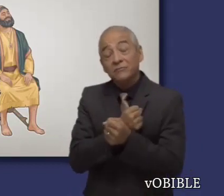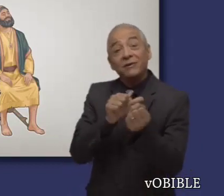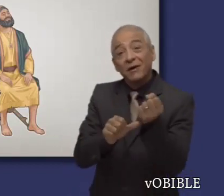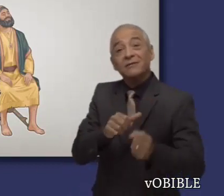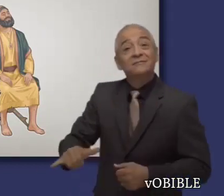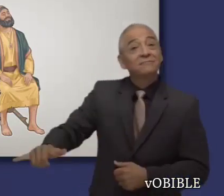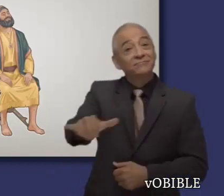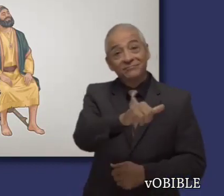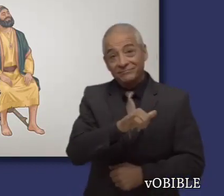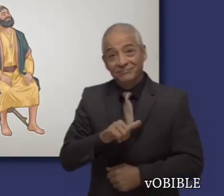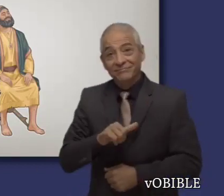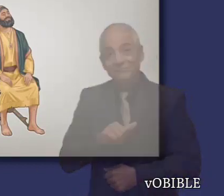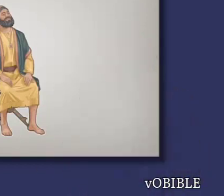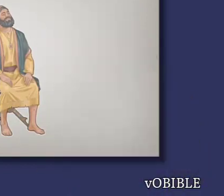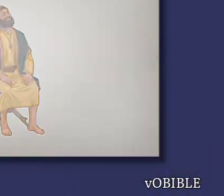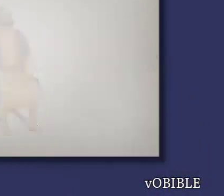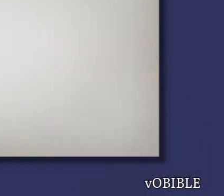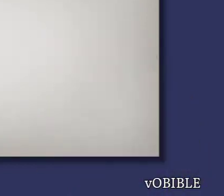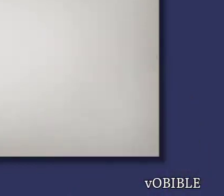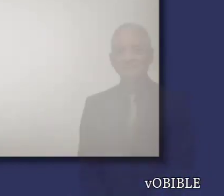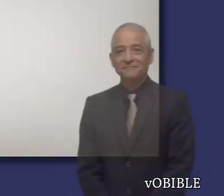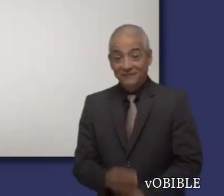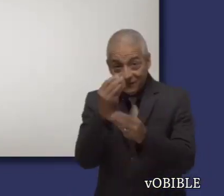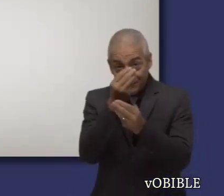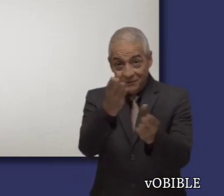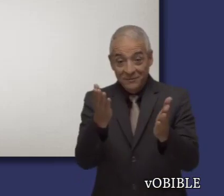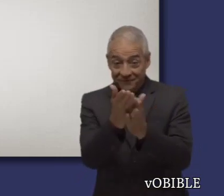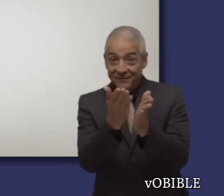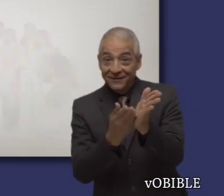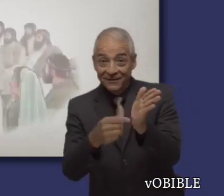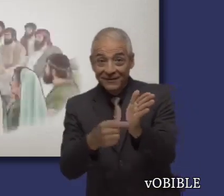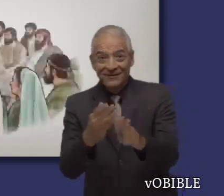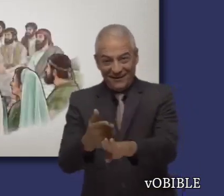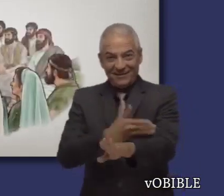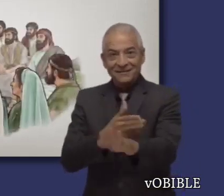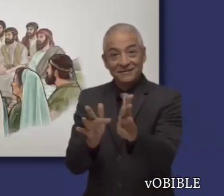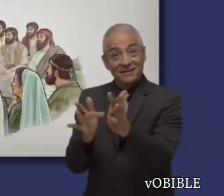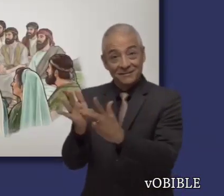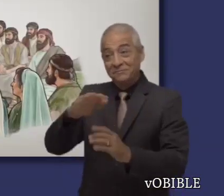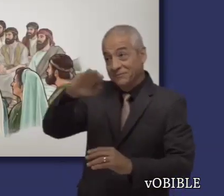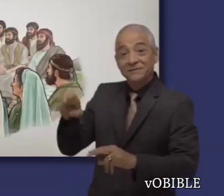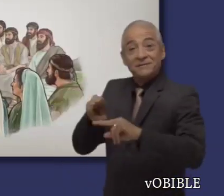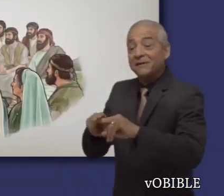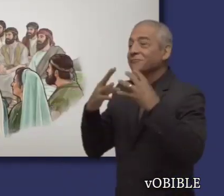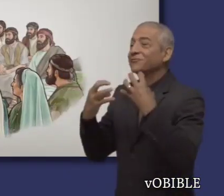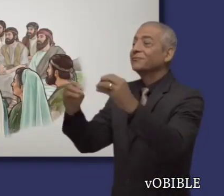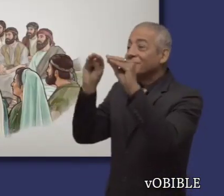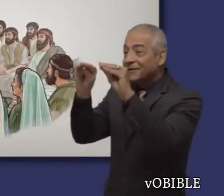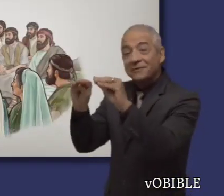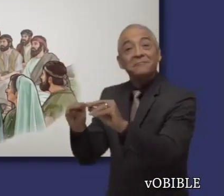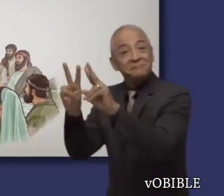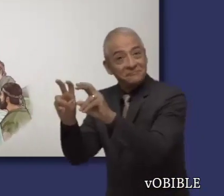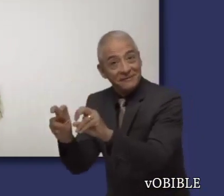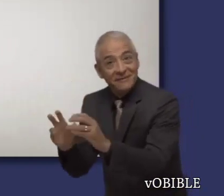ley real de amar al prójimo. ¿Lo sabía? Santiago hace muchas referencias al sermón del monte.